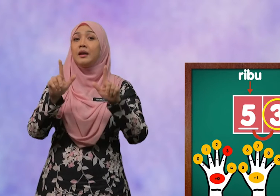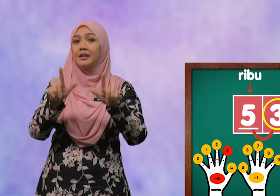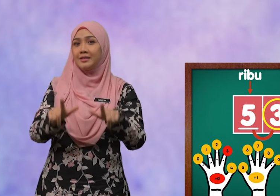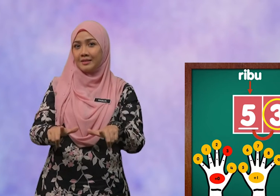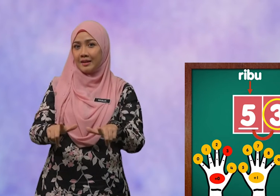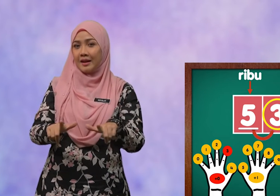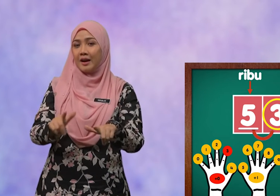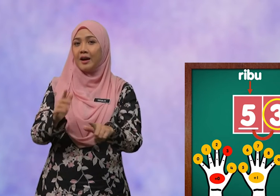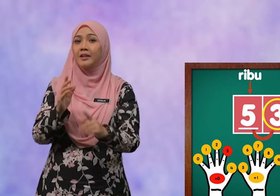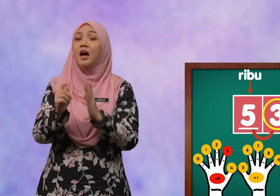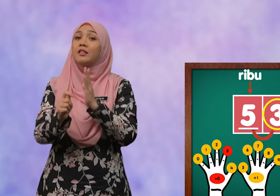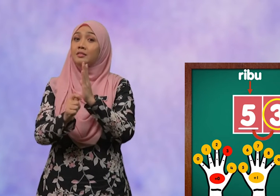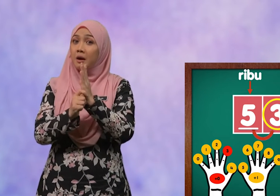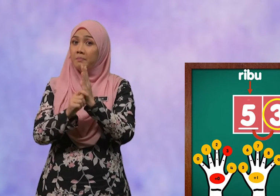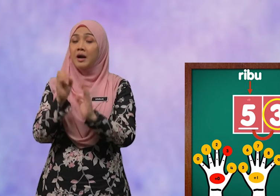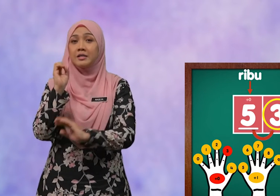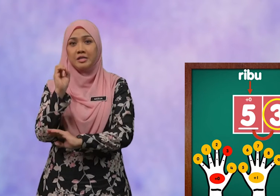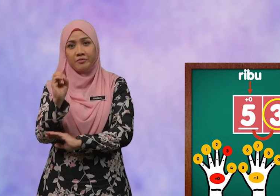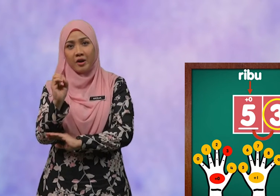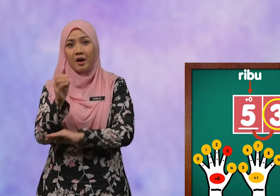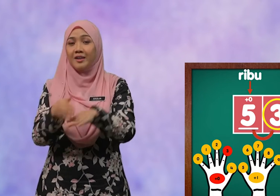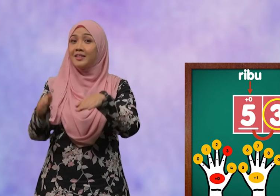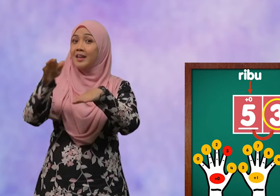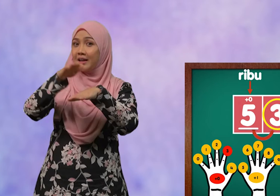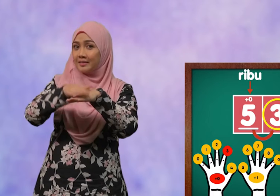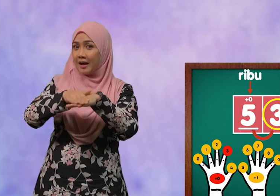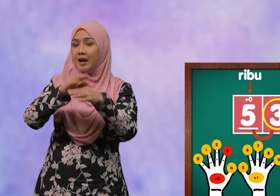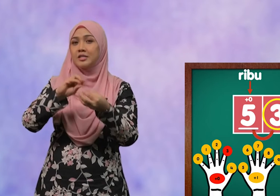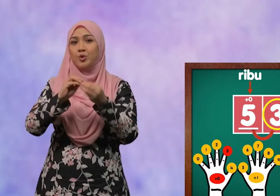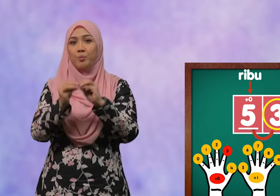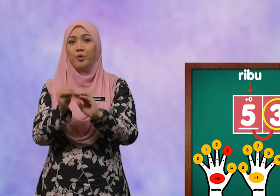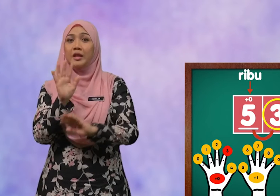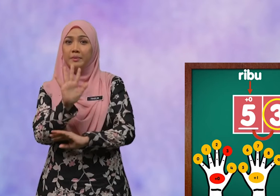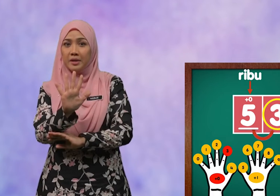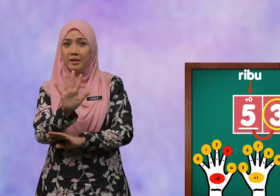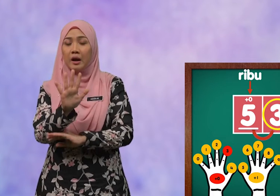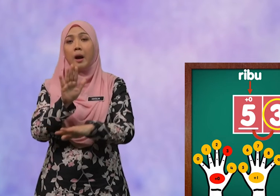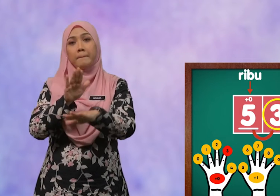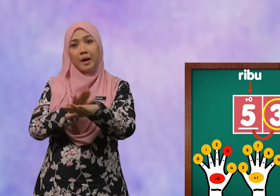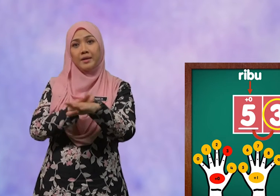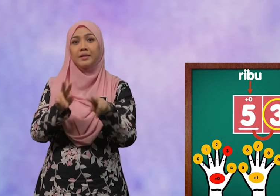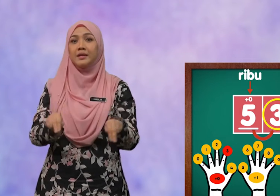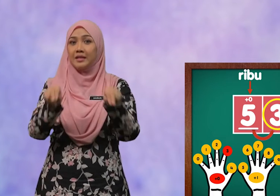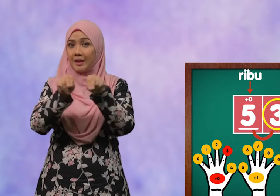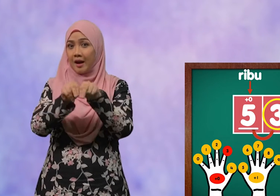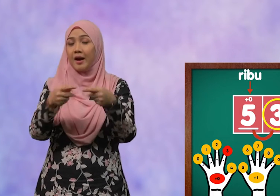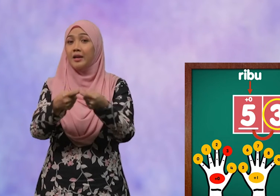Letakkan tambah sifar di atas nombor lima pada nilai